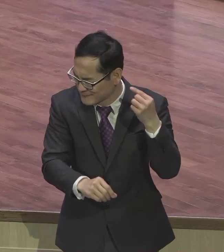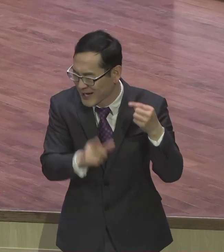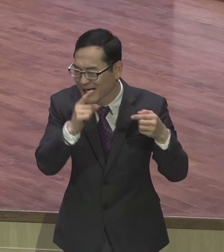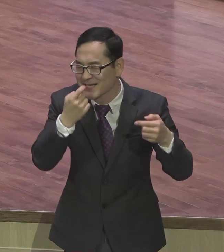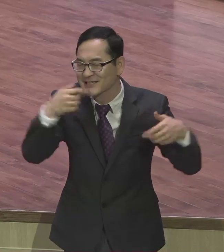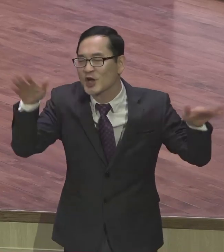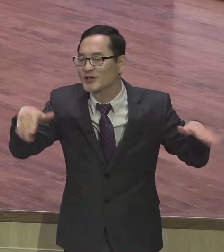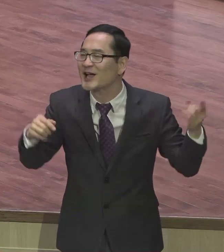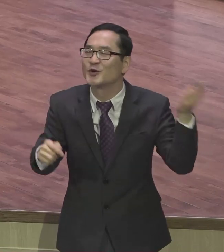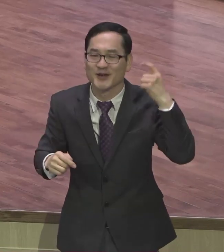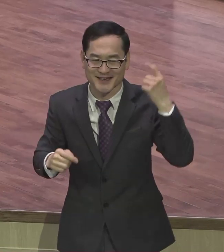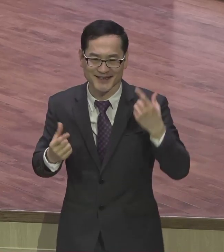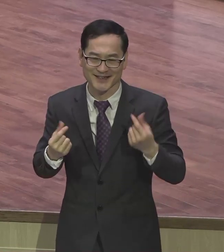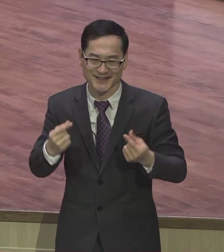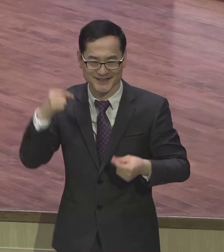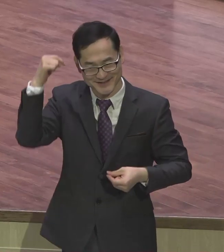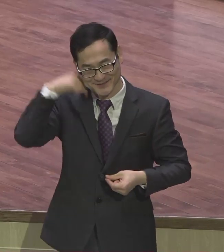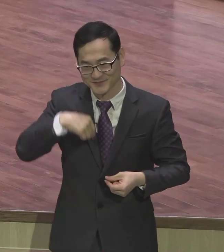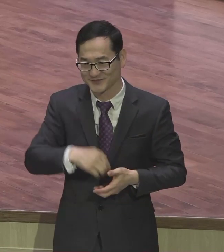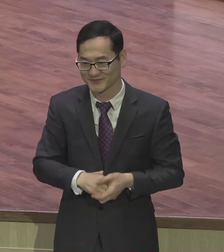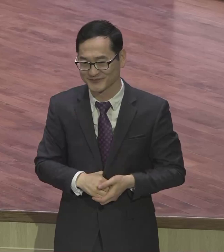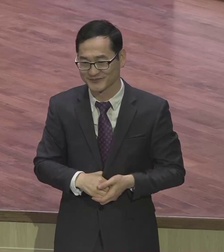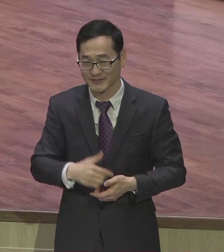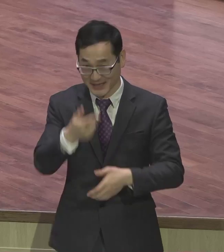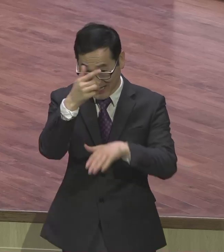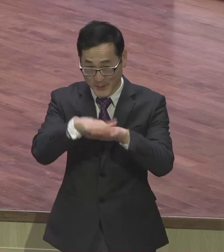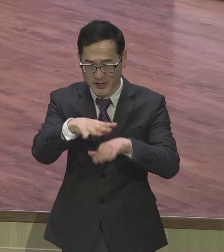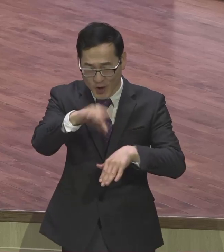처음으로 이렇게 예배 참식해서 예배되는 날이구나